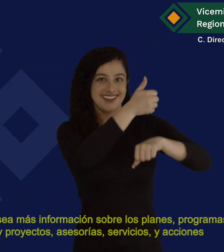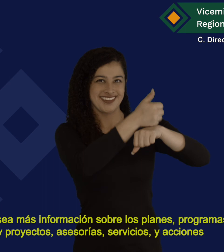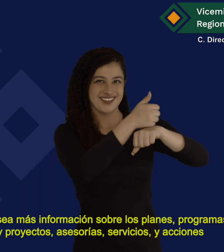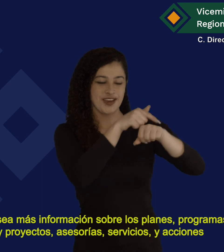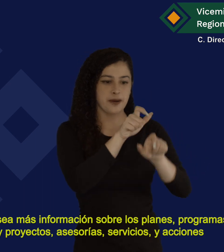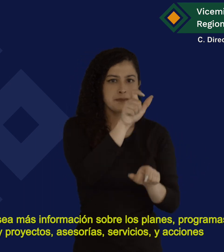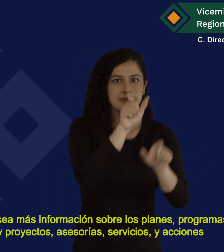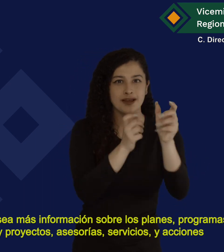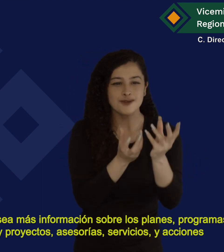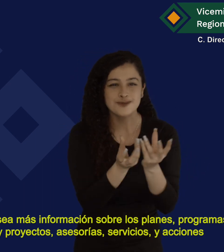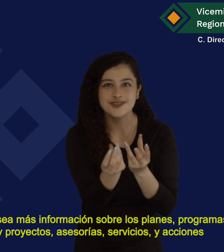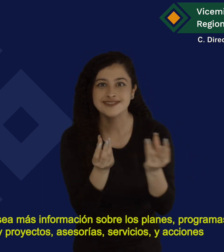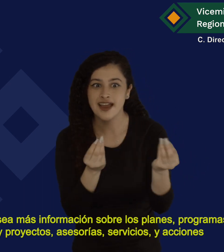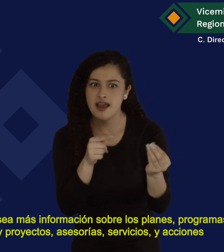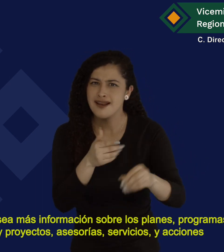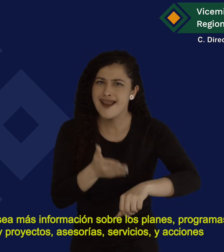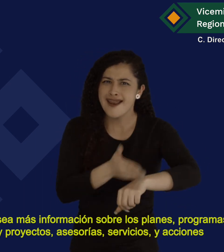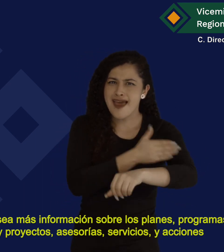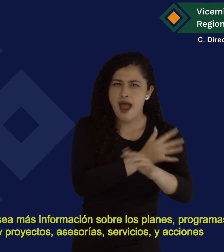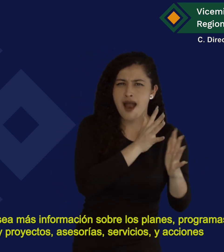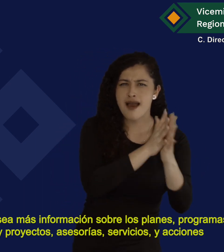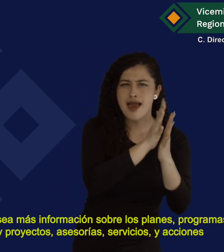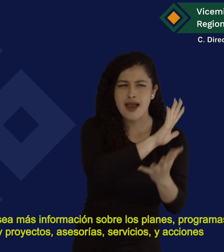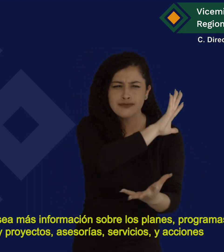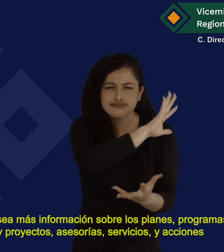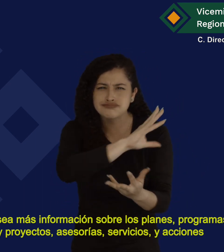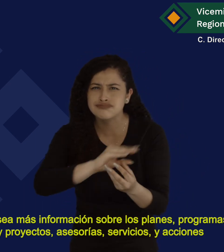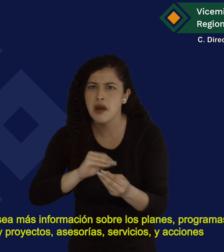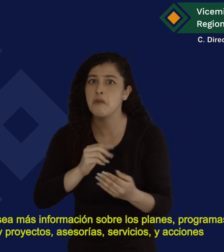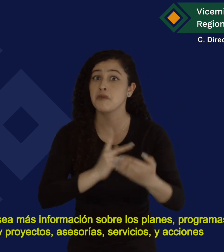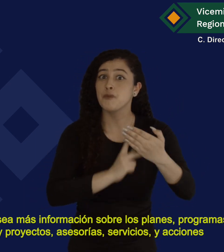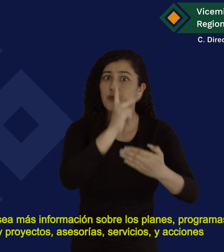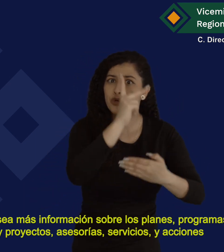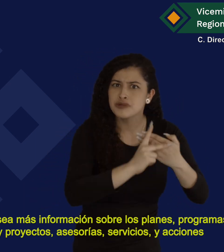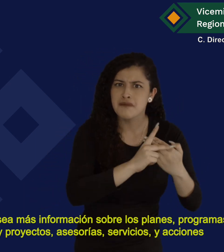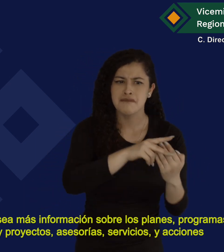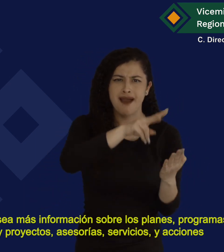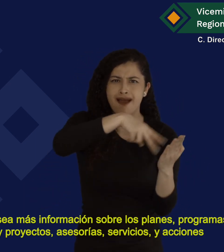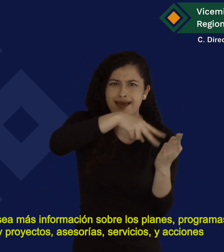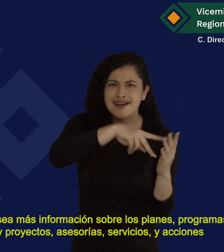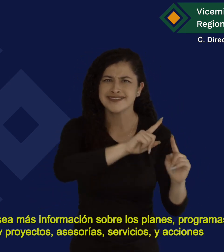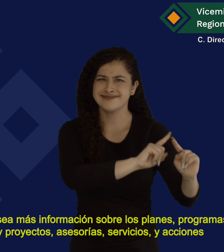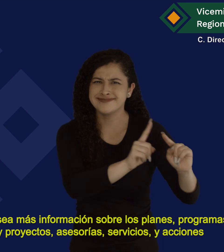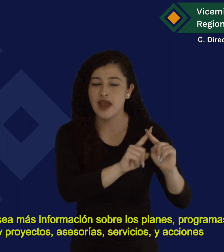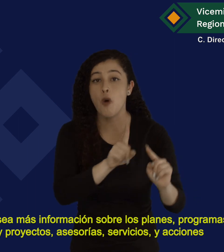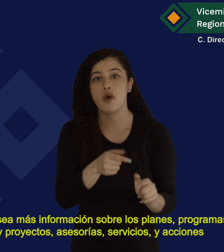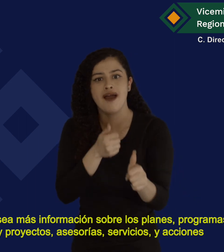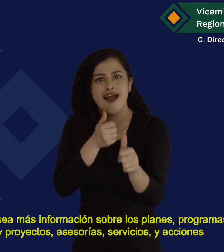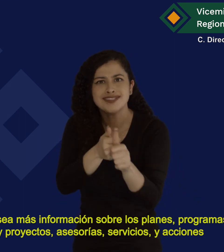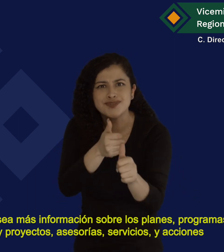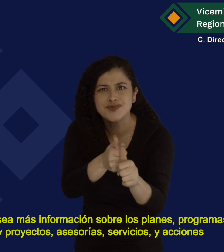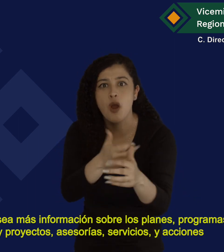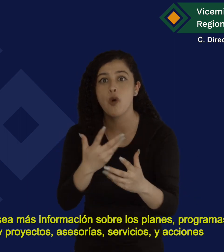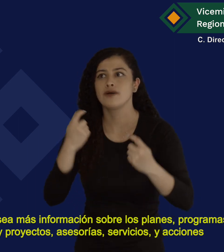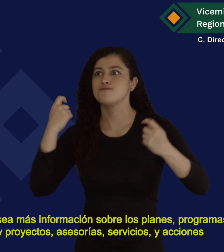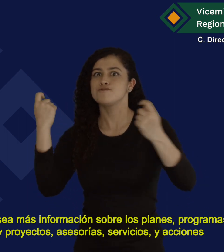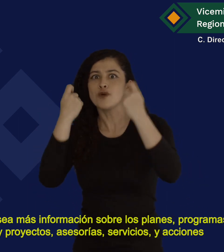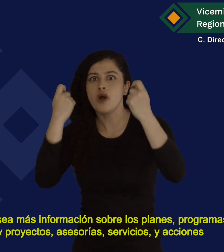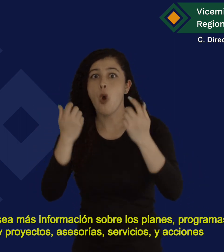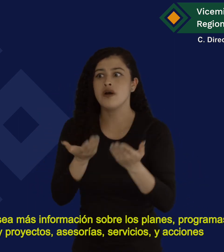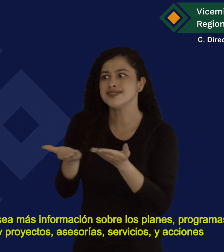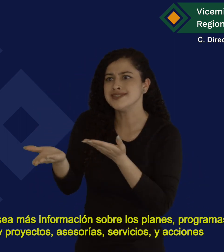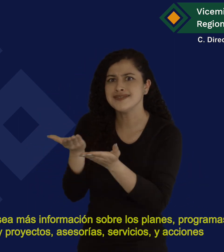Si desea más información sobre los planes, programas y proyectos Asesorías, servicios y